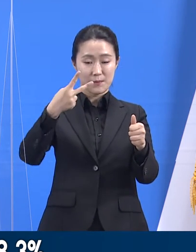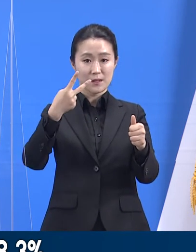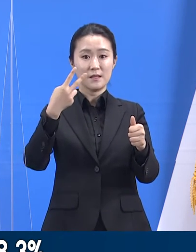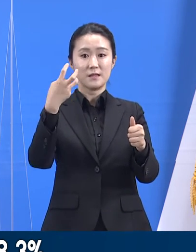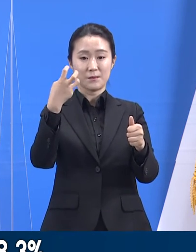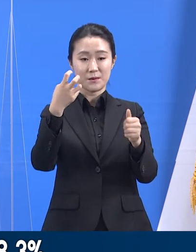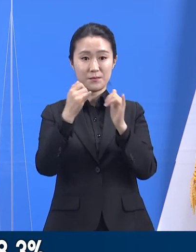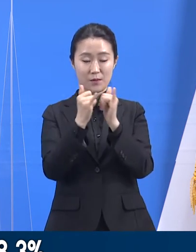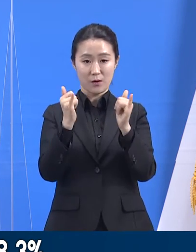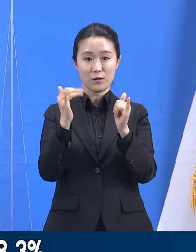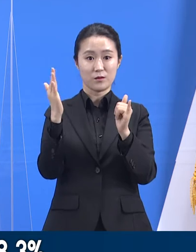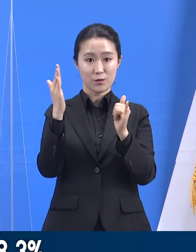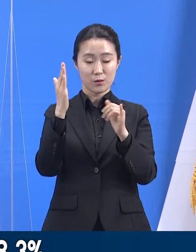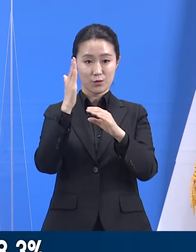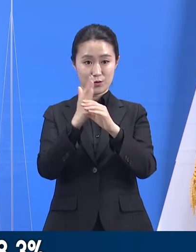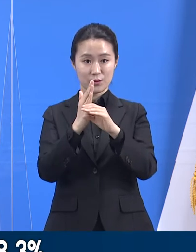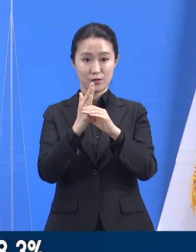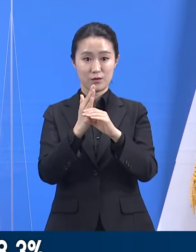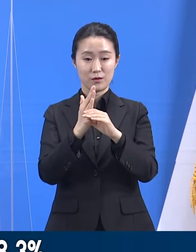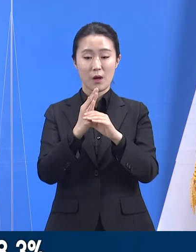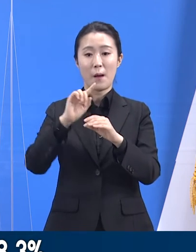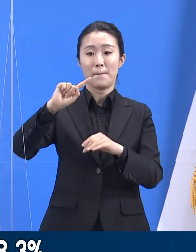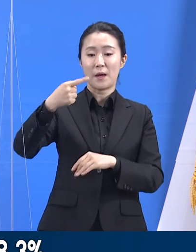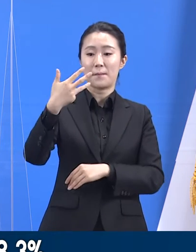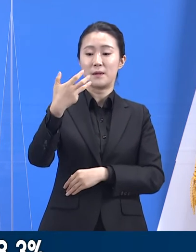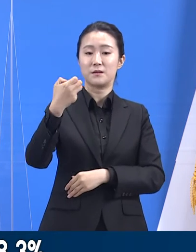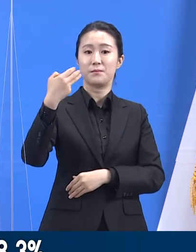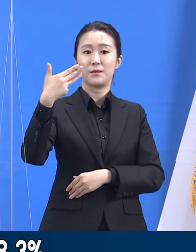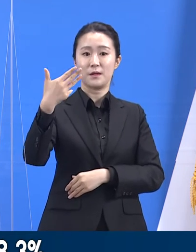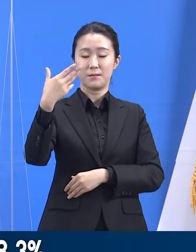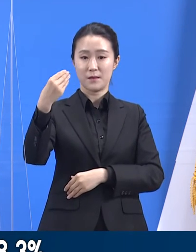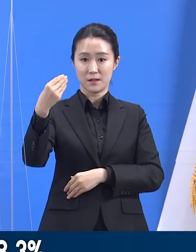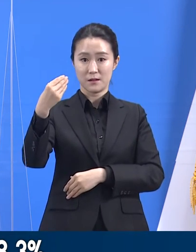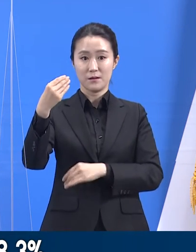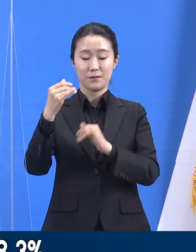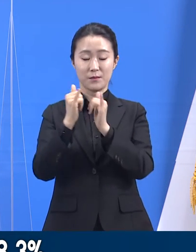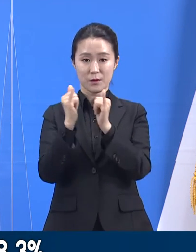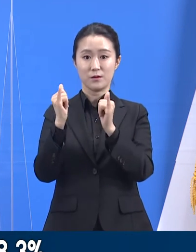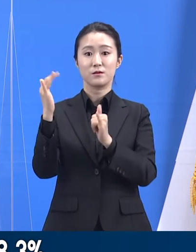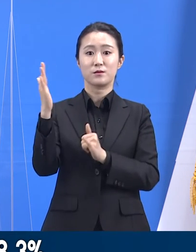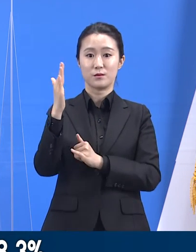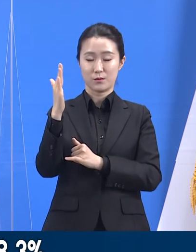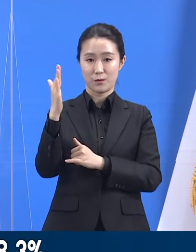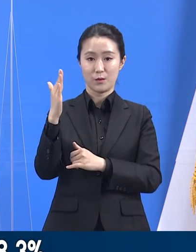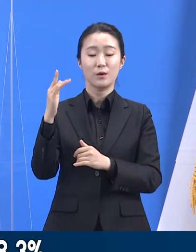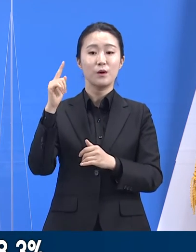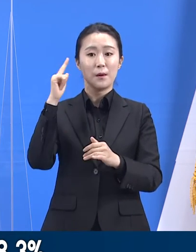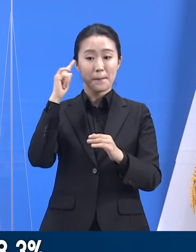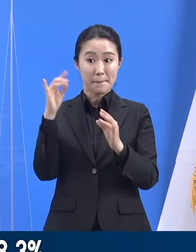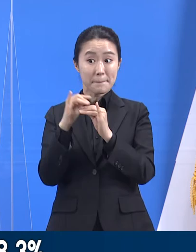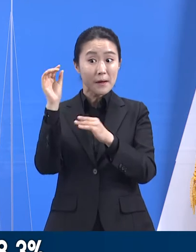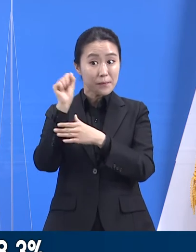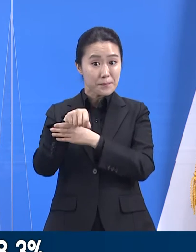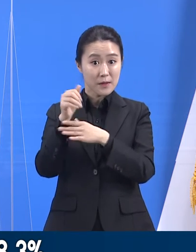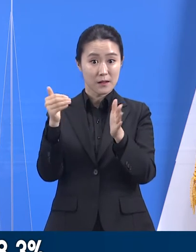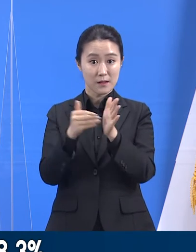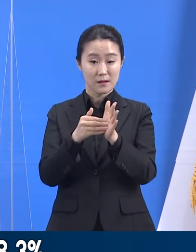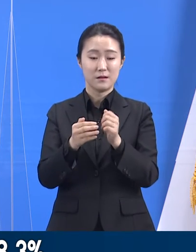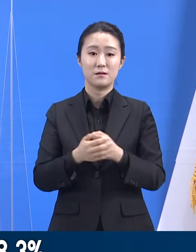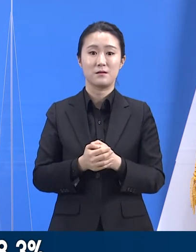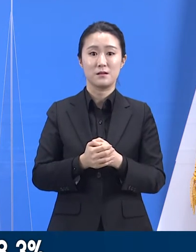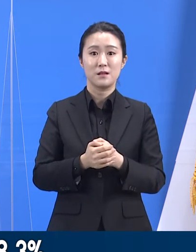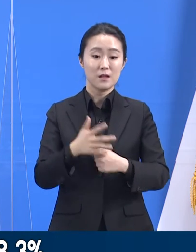188만 273명이 동의하였으며, 110만 369명이 접종을